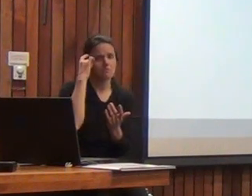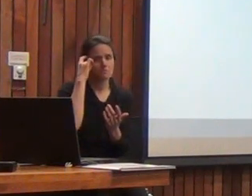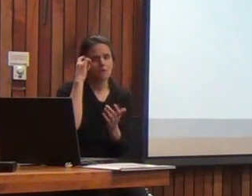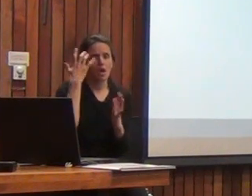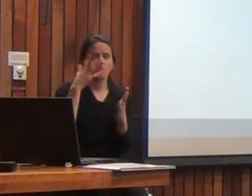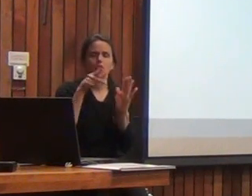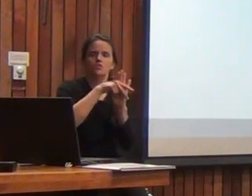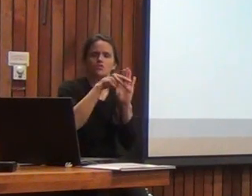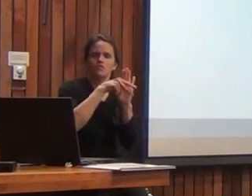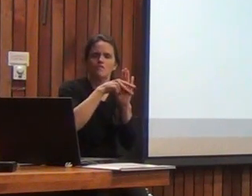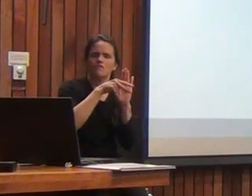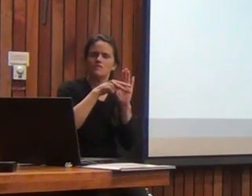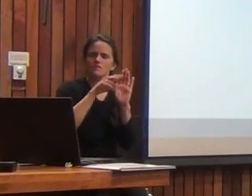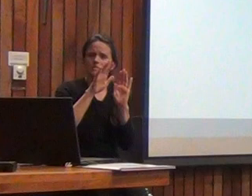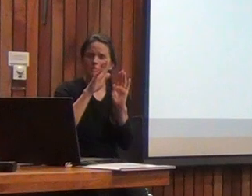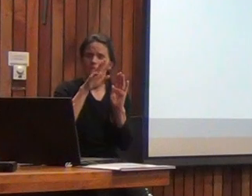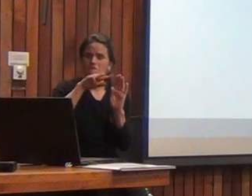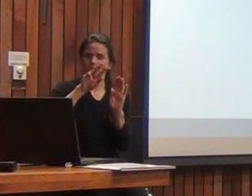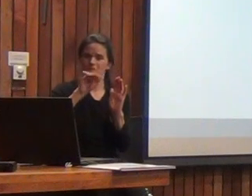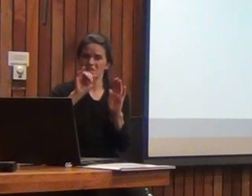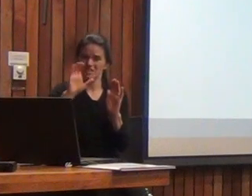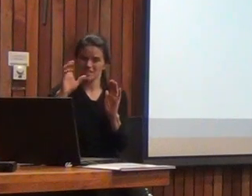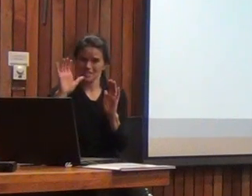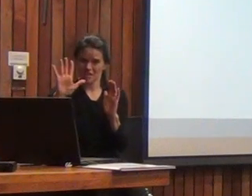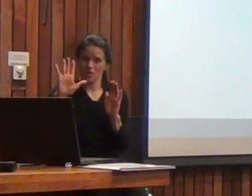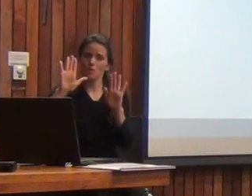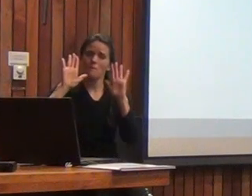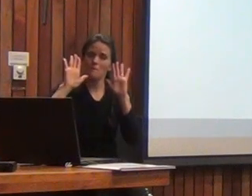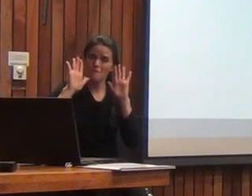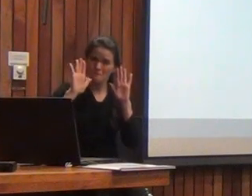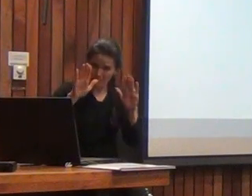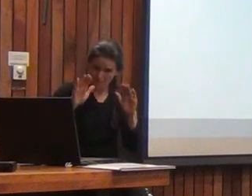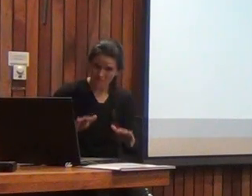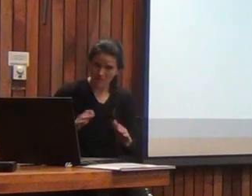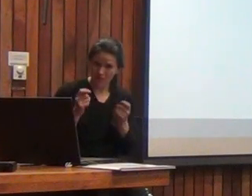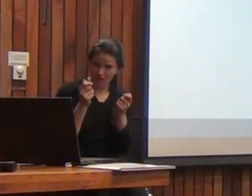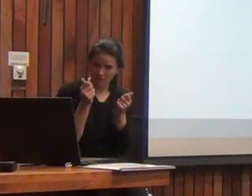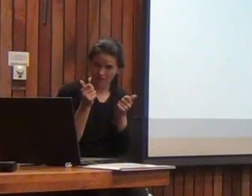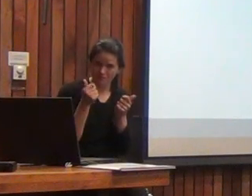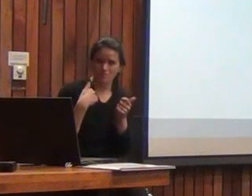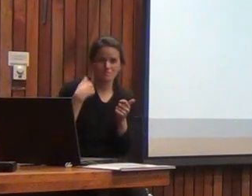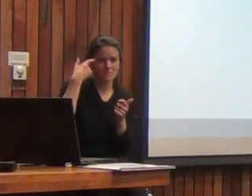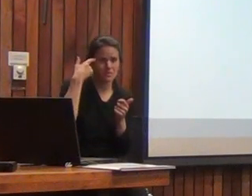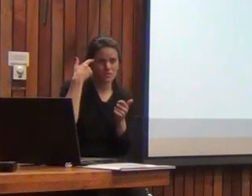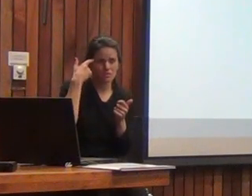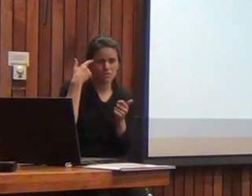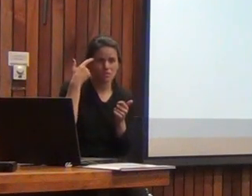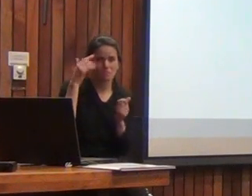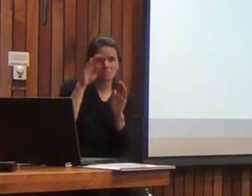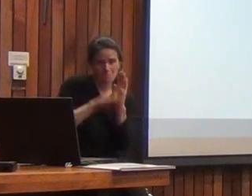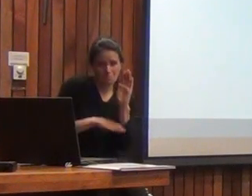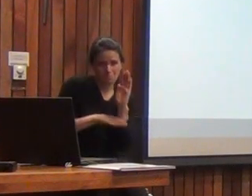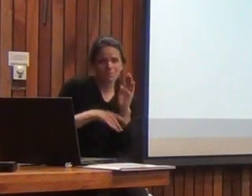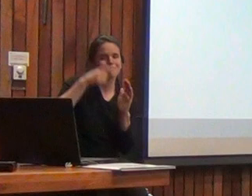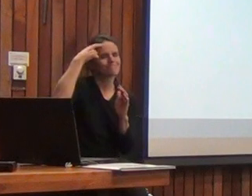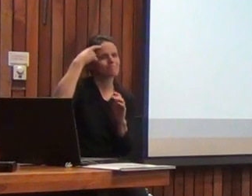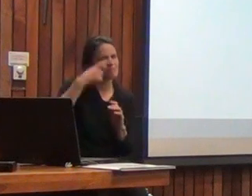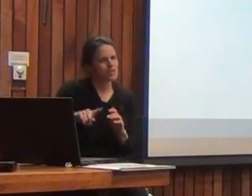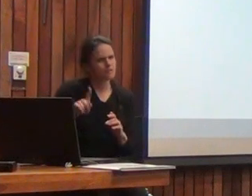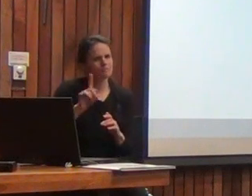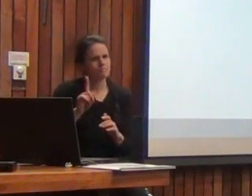que las normas del BIS-5 no fueran de la misma calidad que las del BIS-3 uno podría perfectamente suponer eso pero